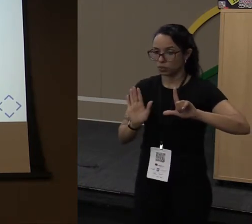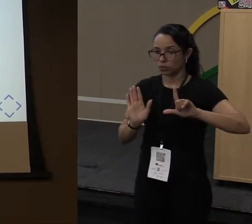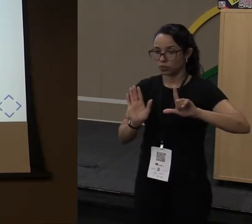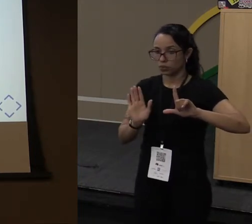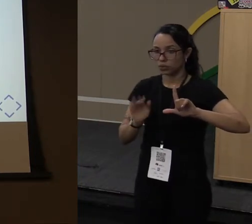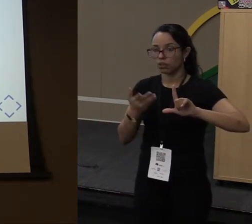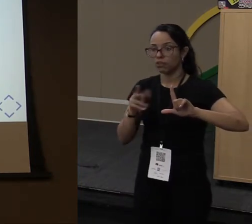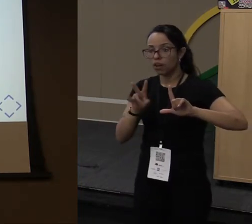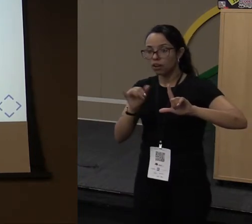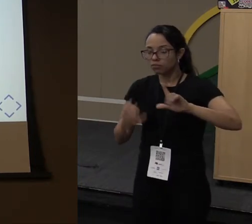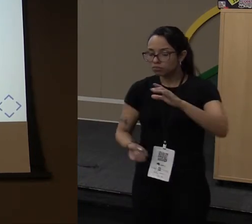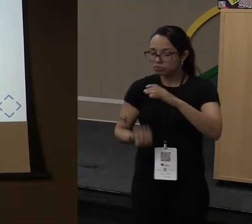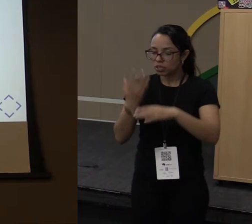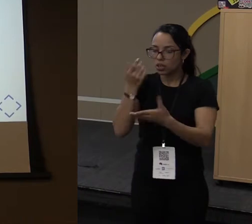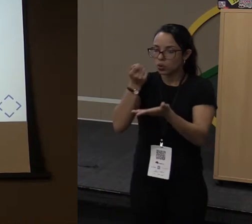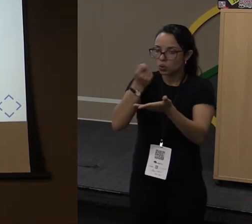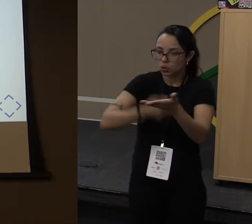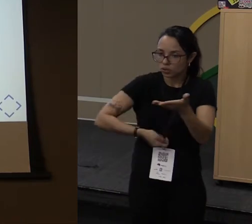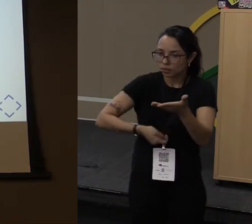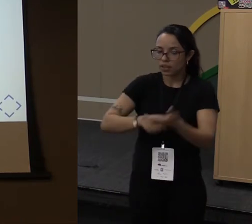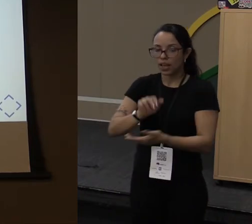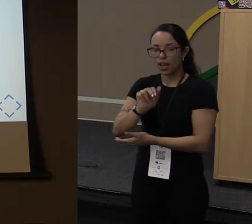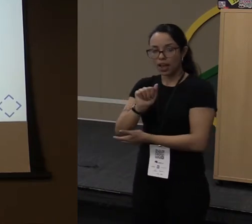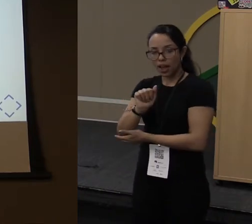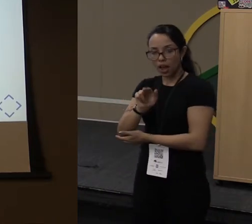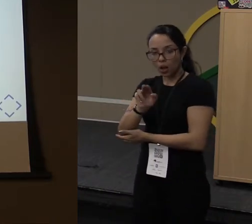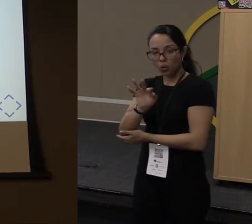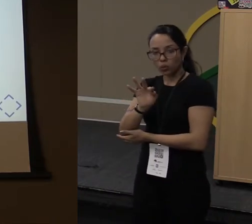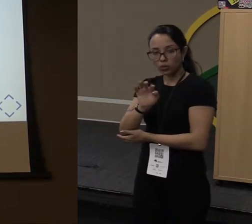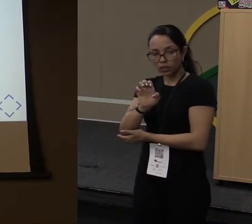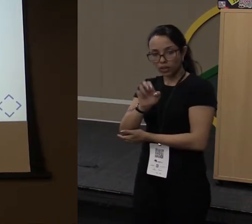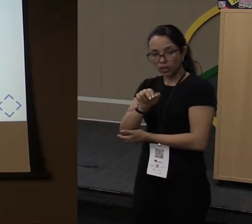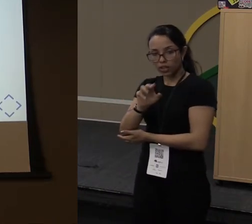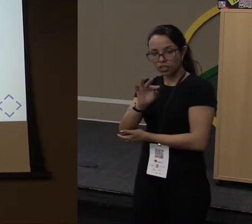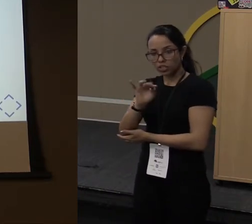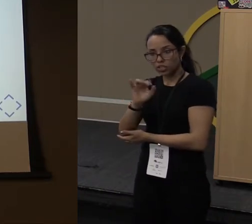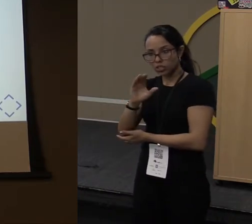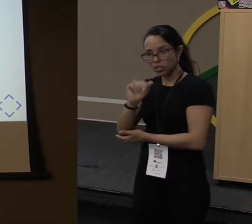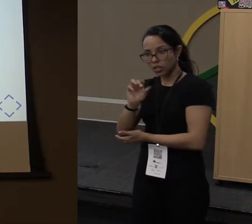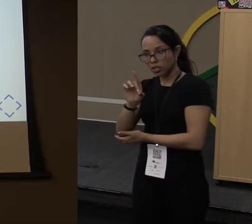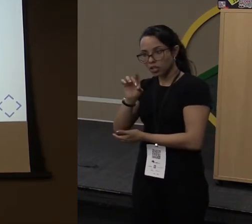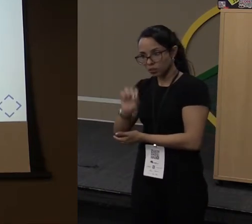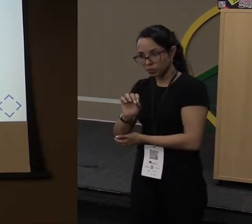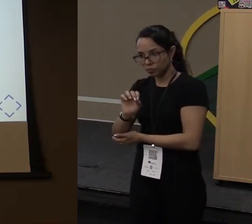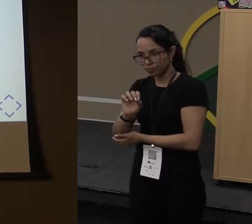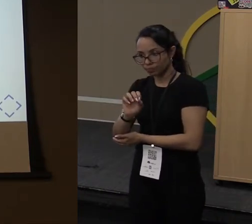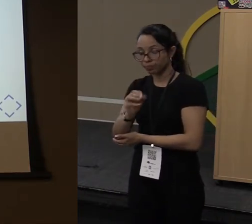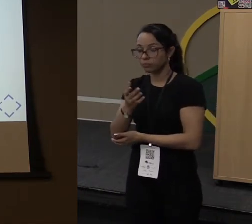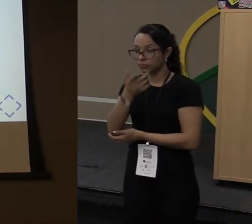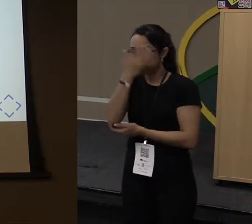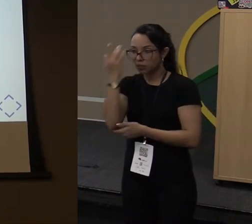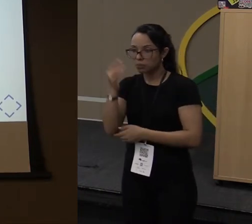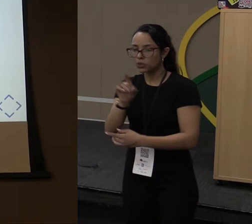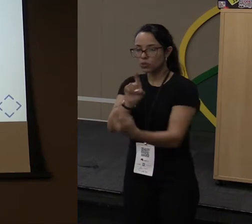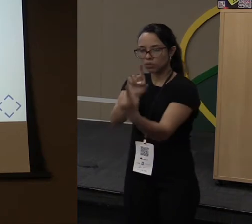autenticável. Para o autenticável acontecer, o usuário conseguir autenticar no meu sistema. Ele